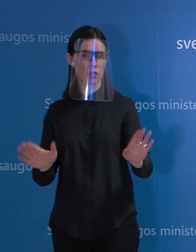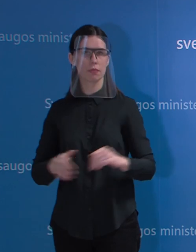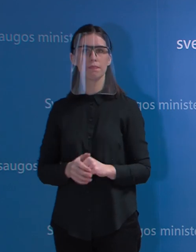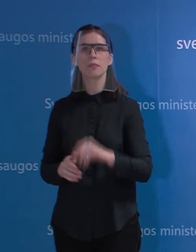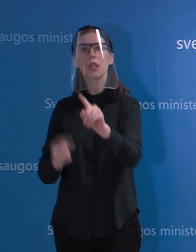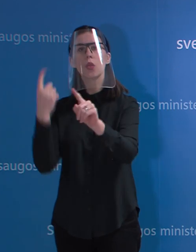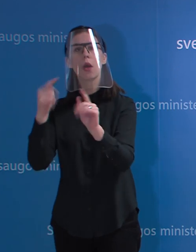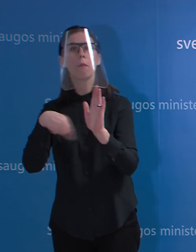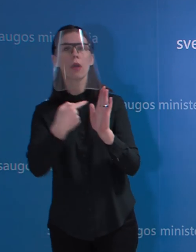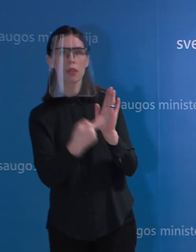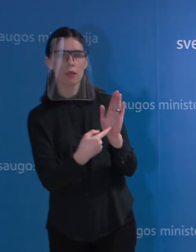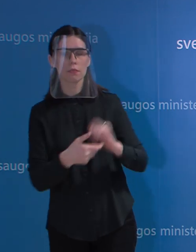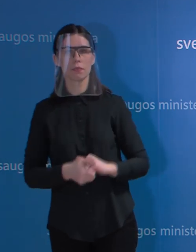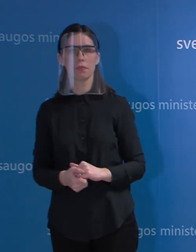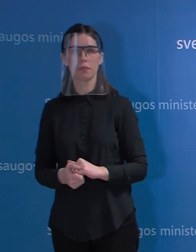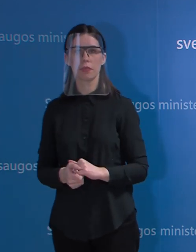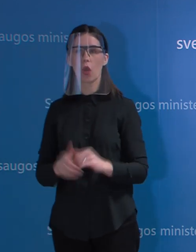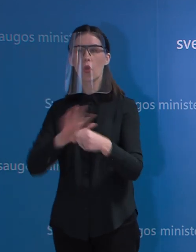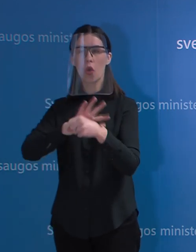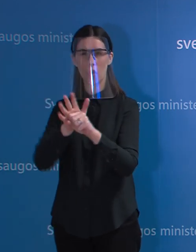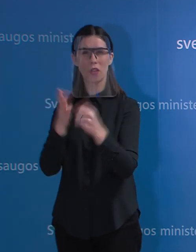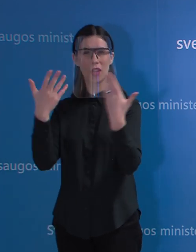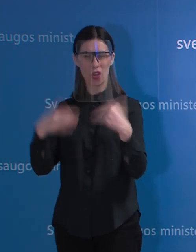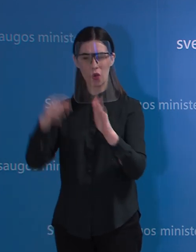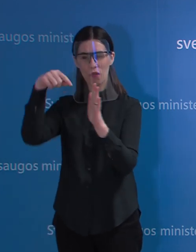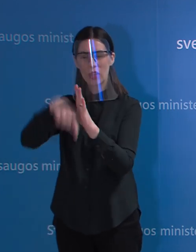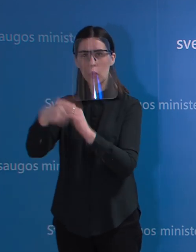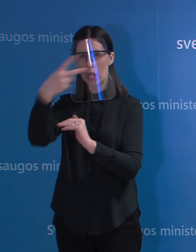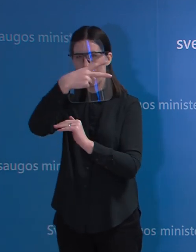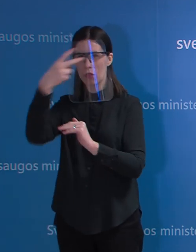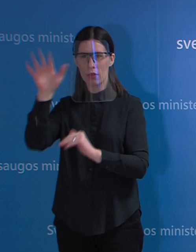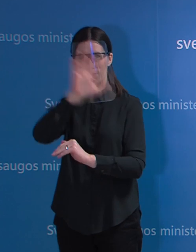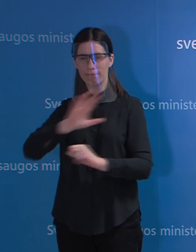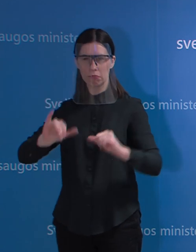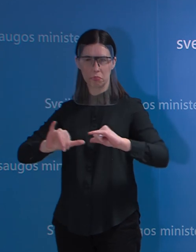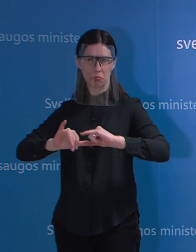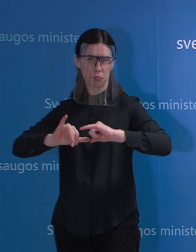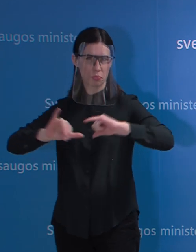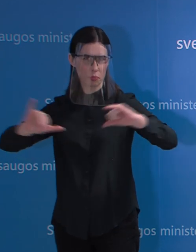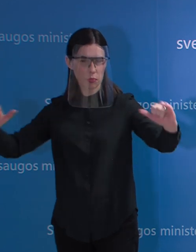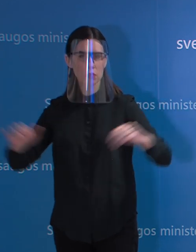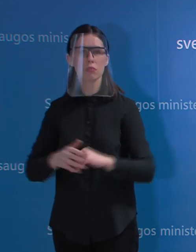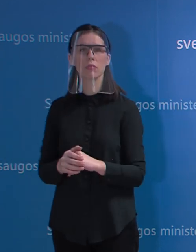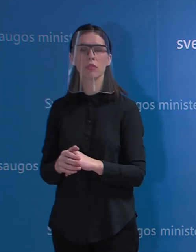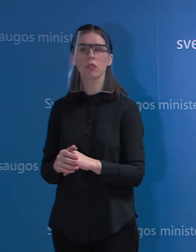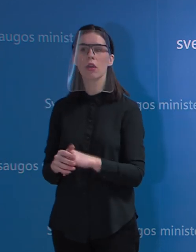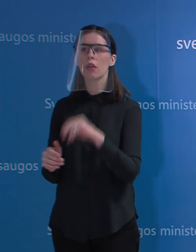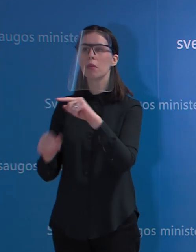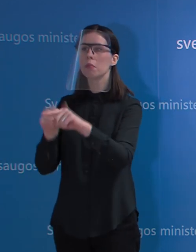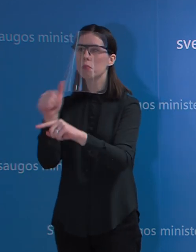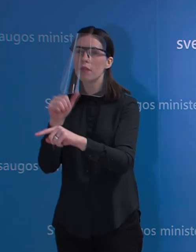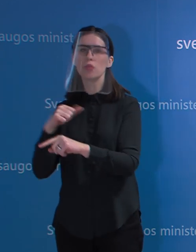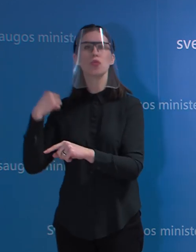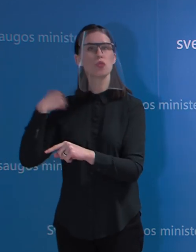sveuplinta šalies viduje, kodėl iki šiol į mobilius punktus siunčiami tik epidemiologinius kriterijus atitinkanti